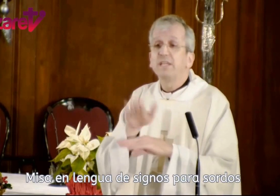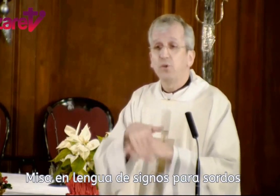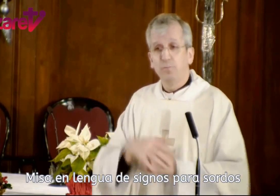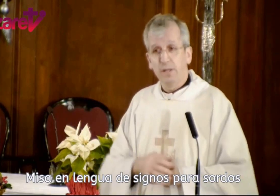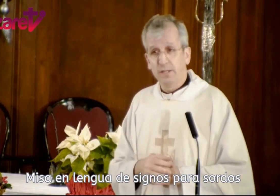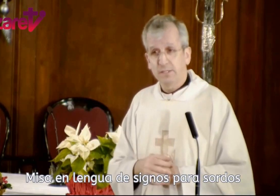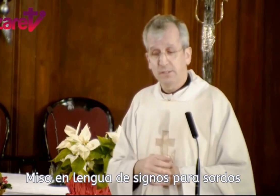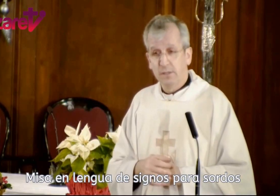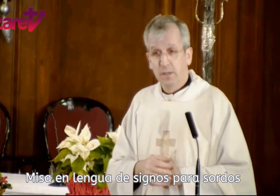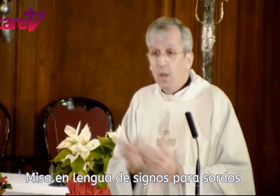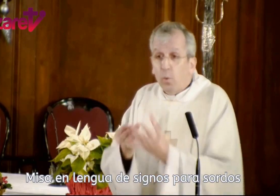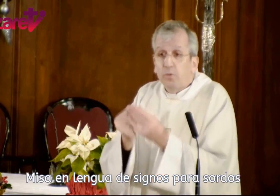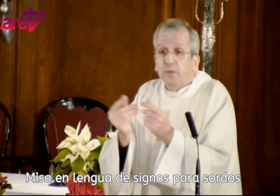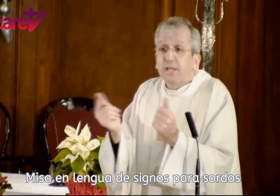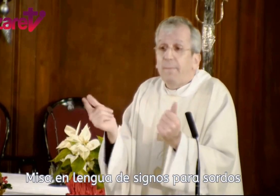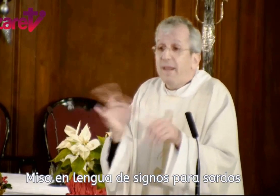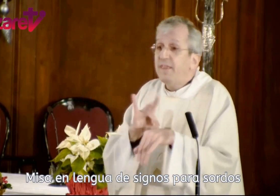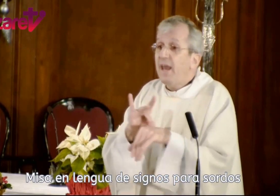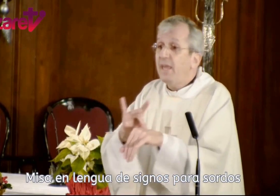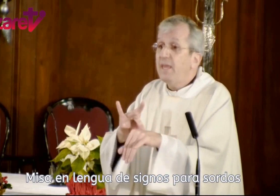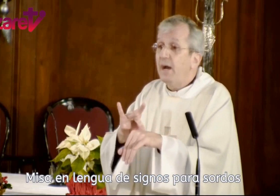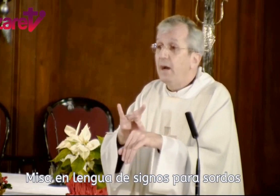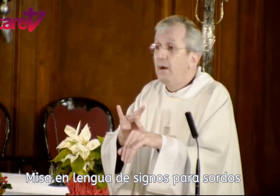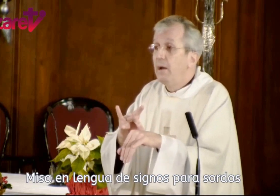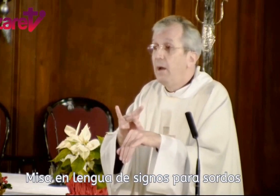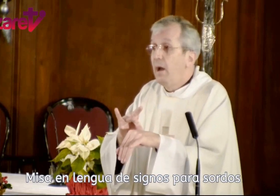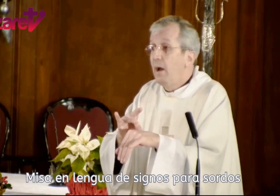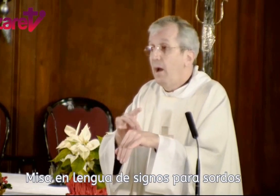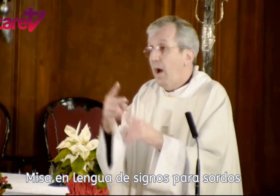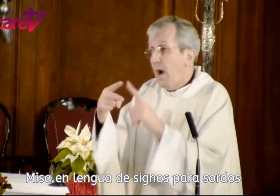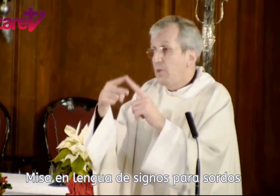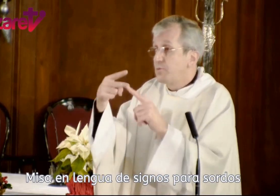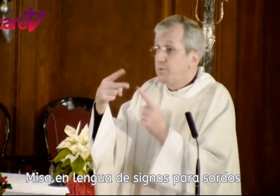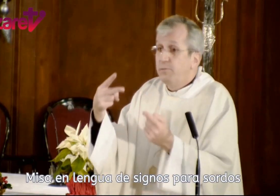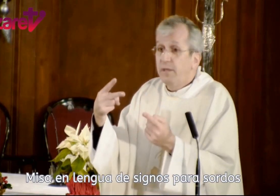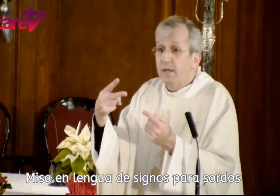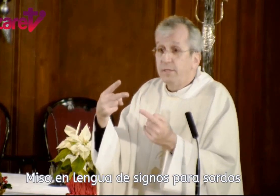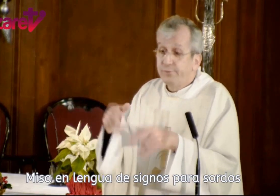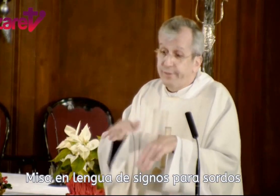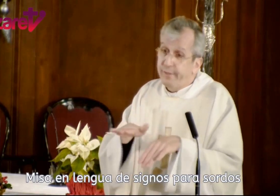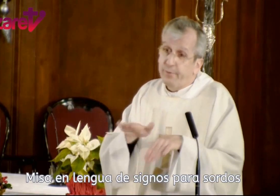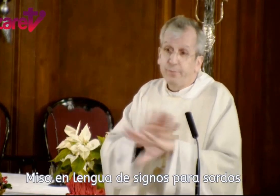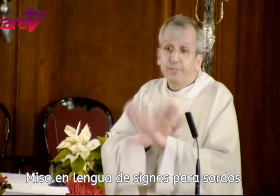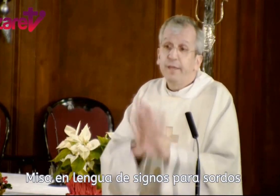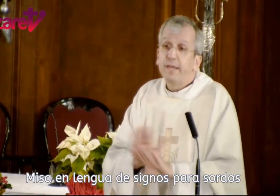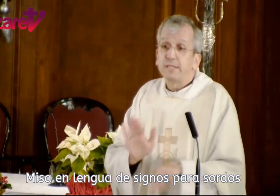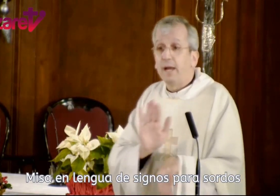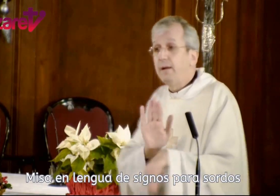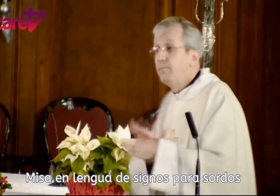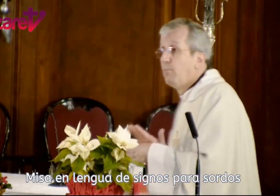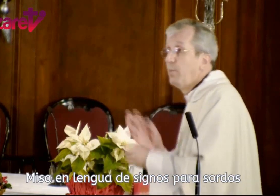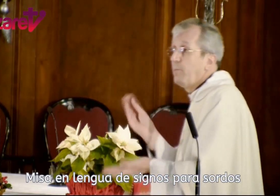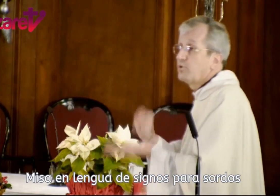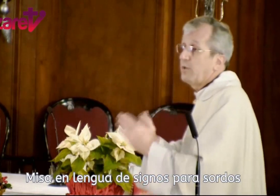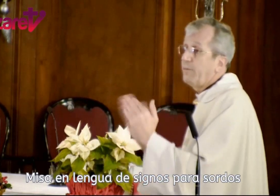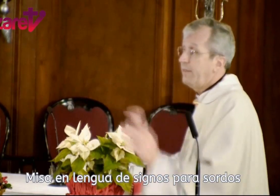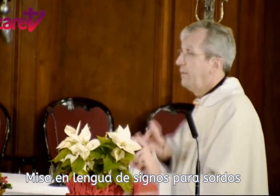que ser humildes, cuando desaparece la guía, hay dos posibilidades, uno decir, bueno, pues ya está, volvemos otra vez